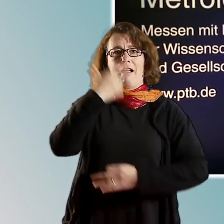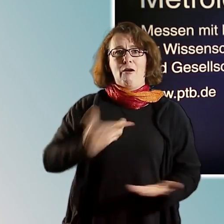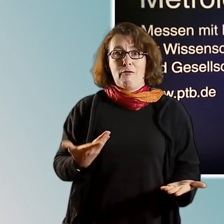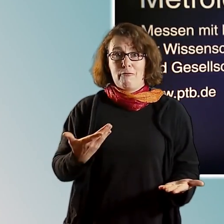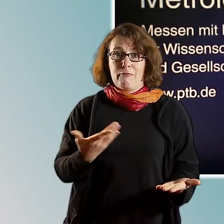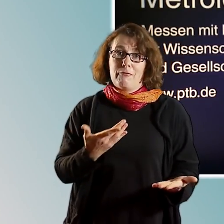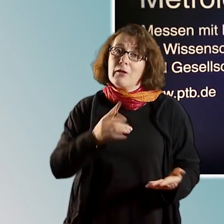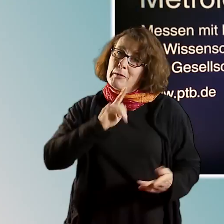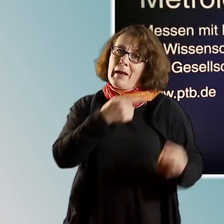herzlich willkommen.